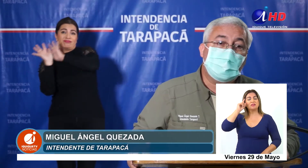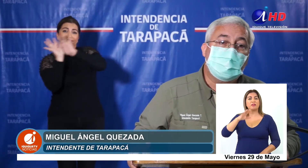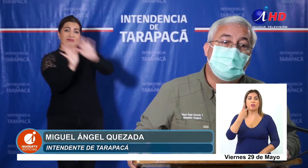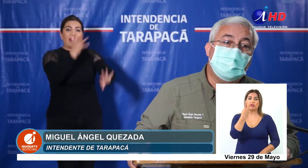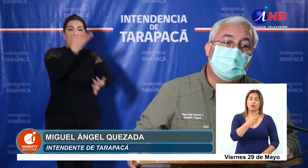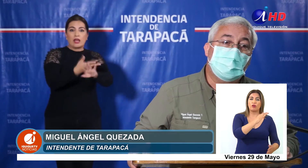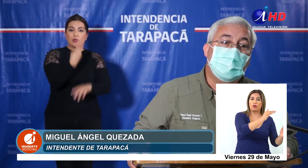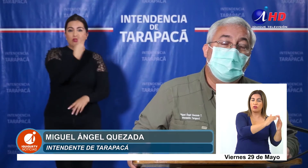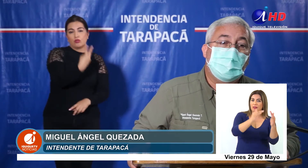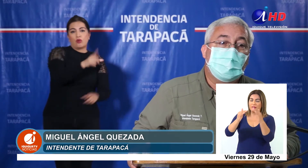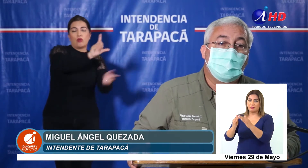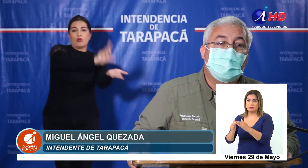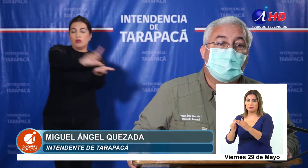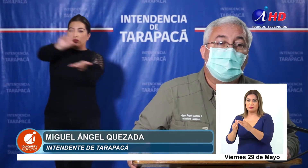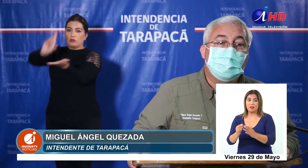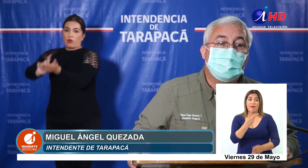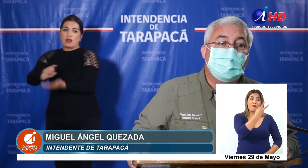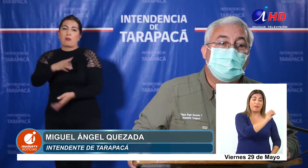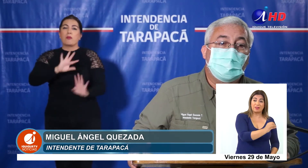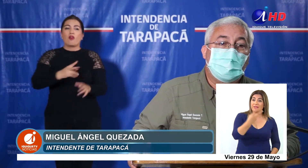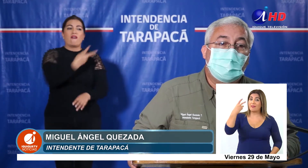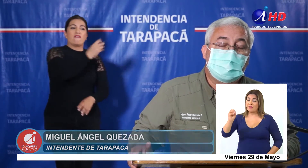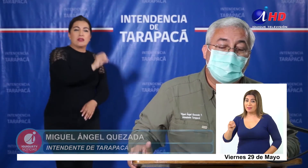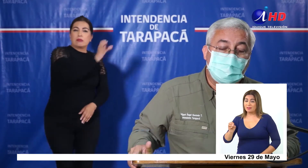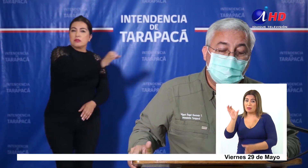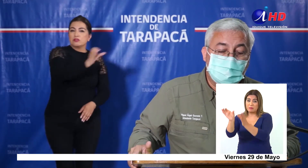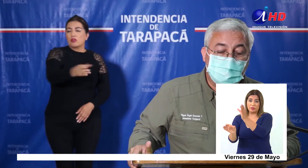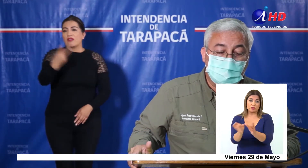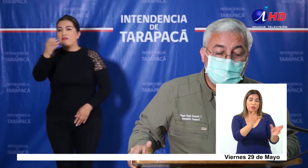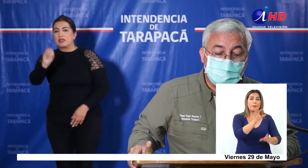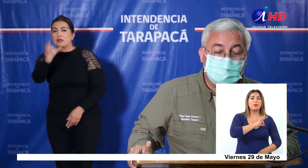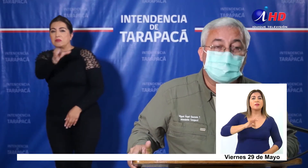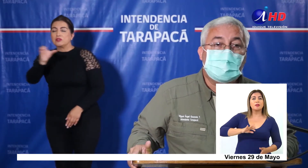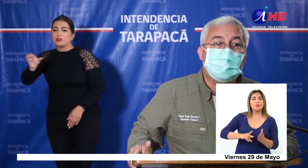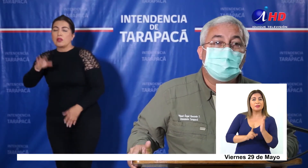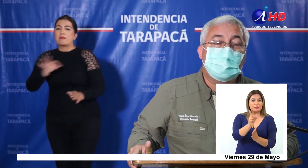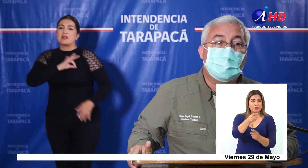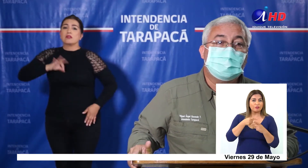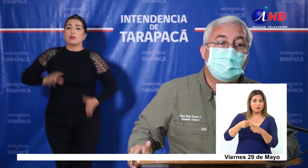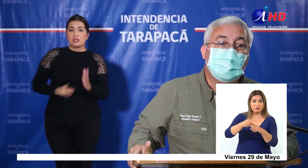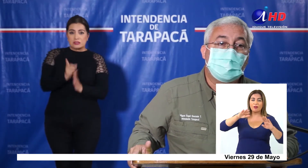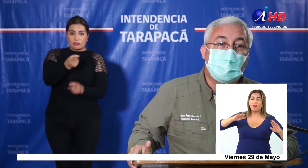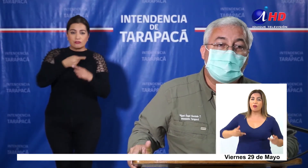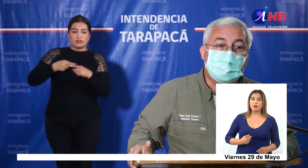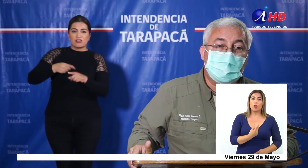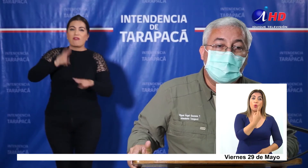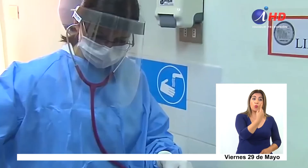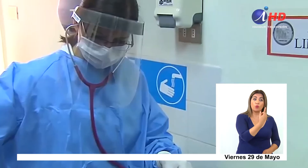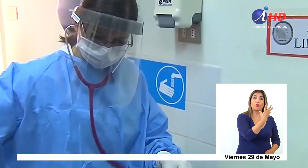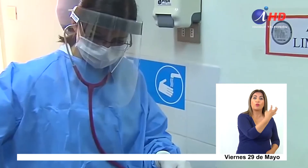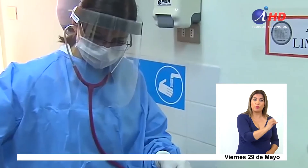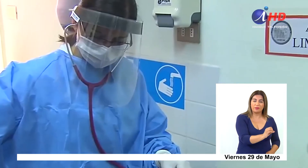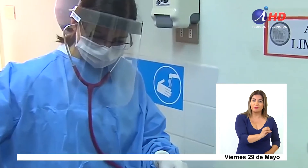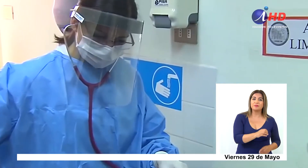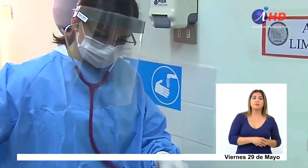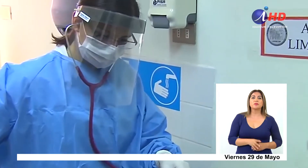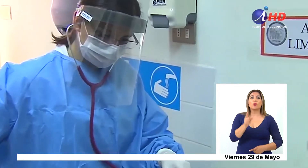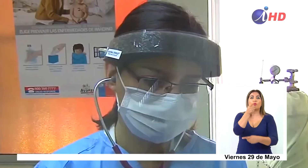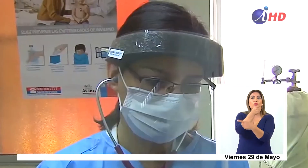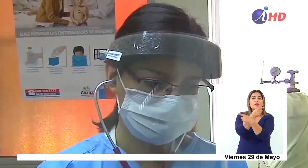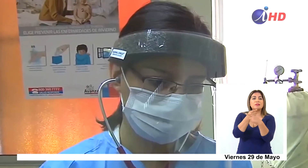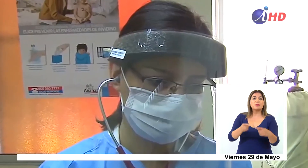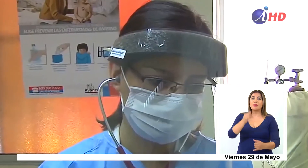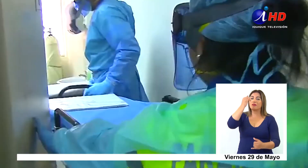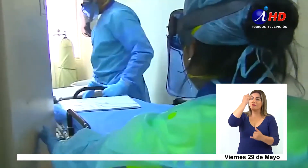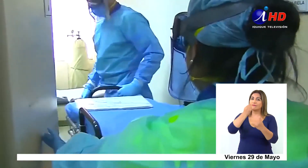dos albergues de 20 cupos cada uno a través del Ministerio de Desarrollo Social, pero vamos a hacer uno de 40. Una semana que